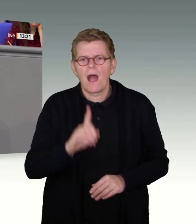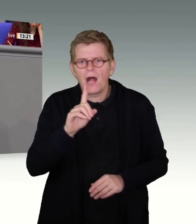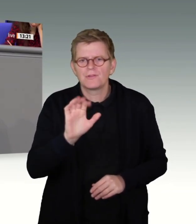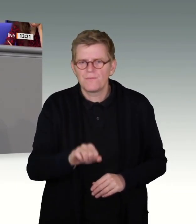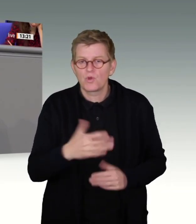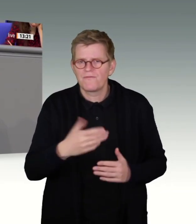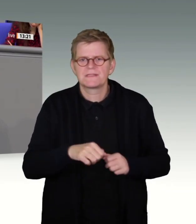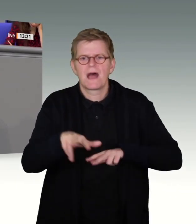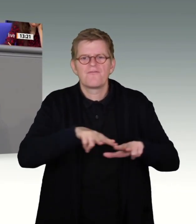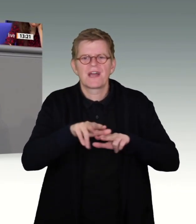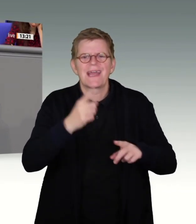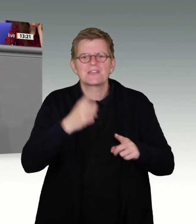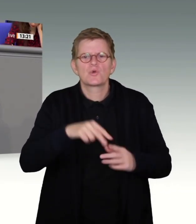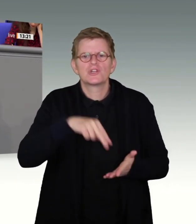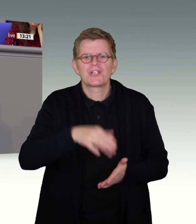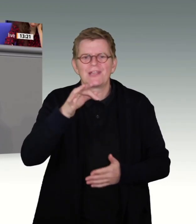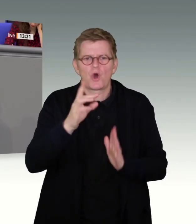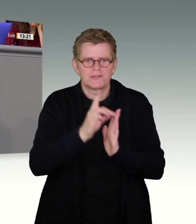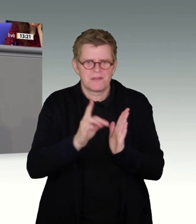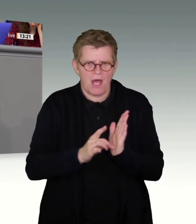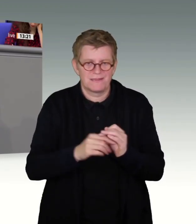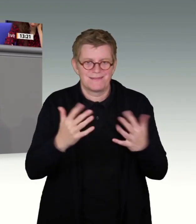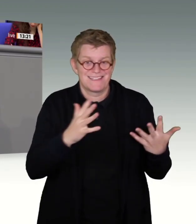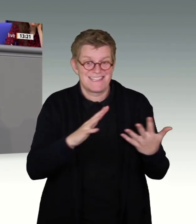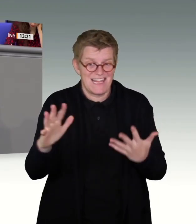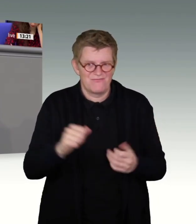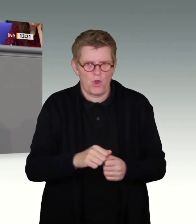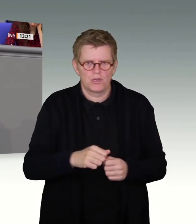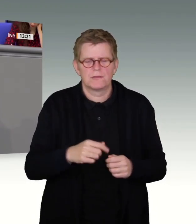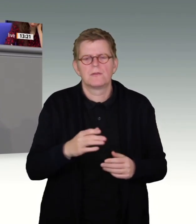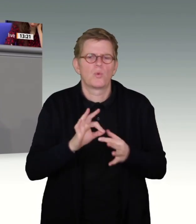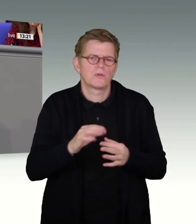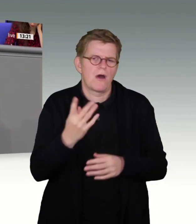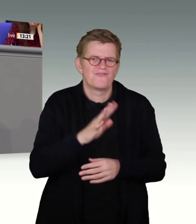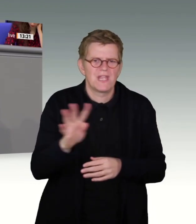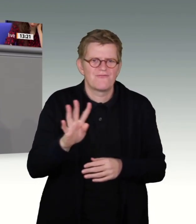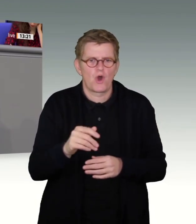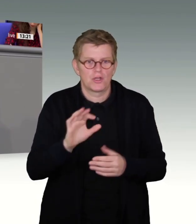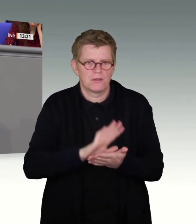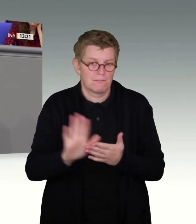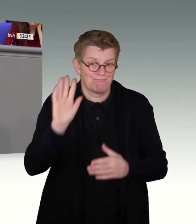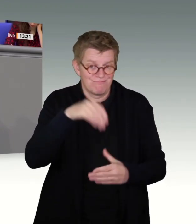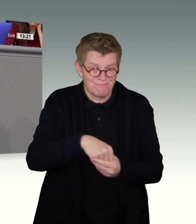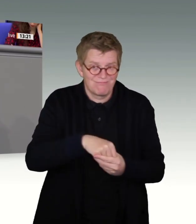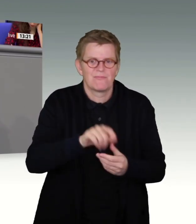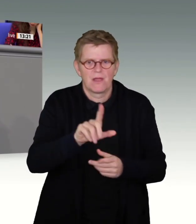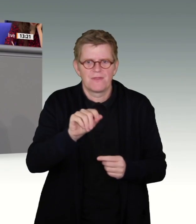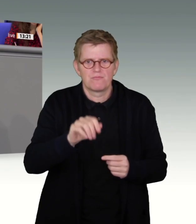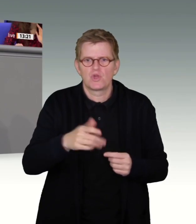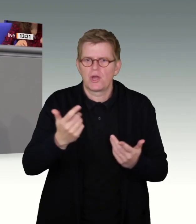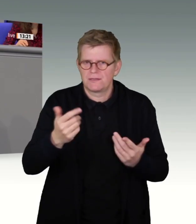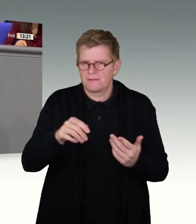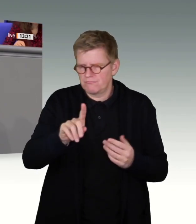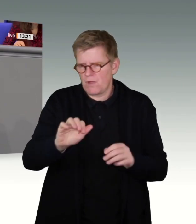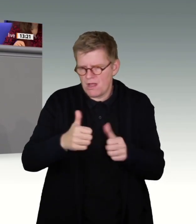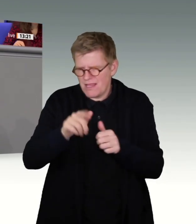Verkehrs und Standortdaten, die zehn Wochen beziehungsweise vier Wochen lang gespeichert werden. Sehr genaue Schlüsse auf das Privatleben der Person, deren